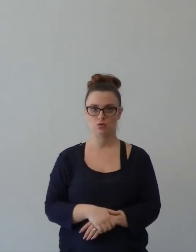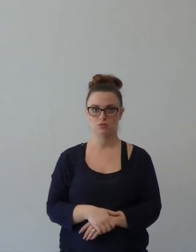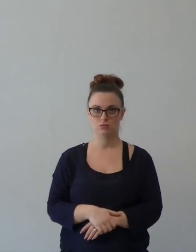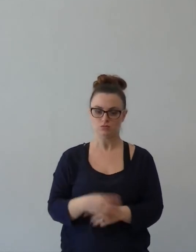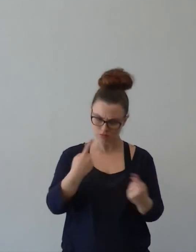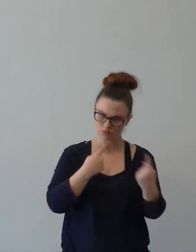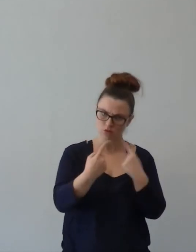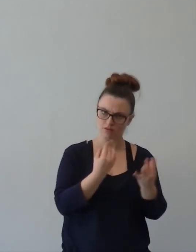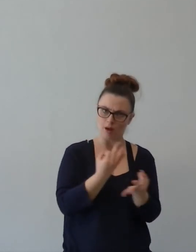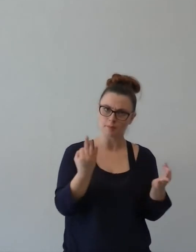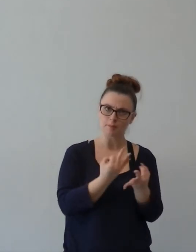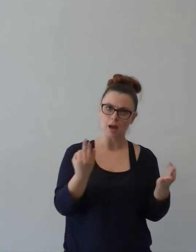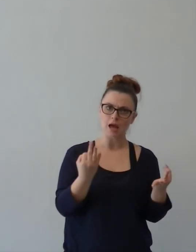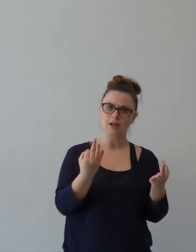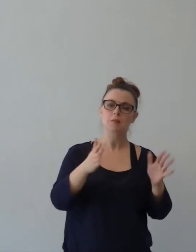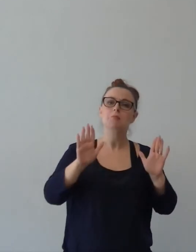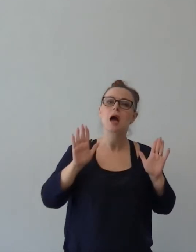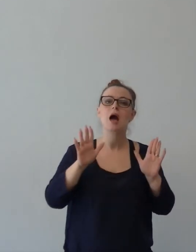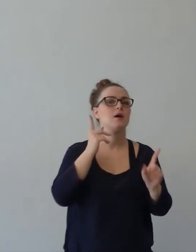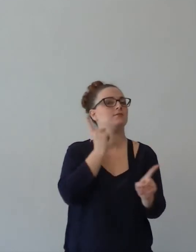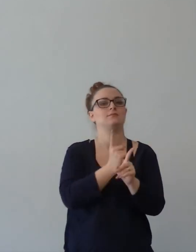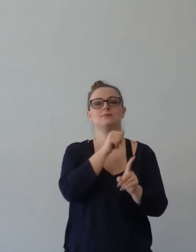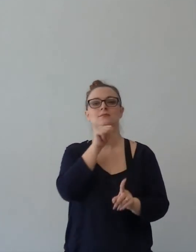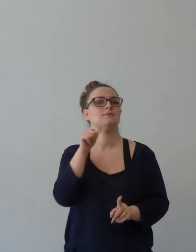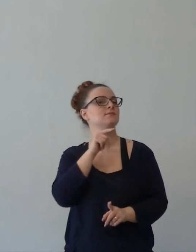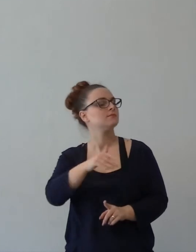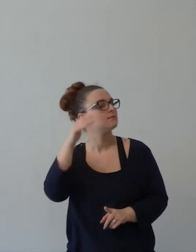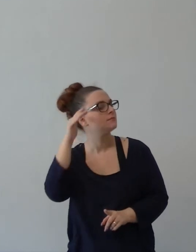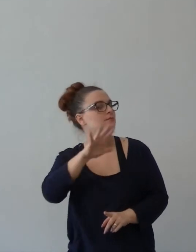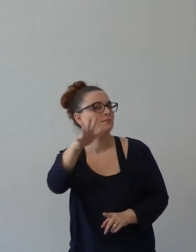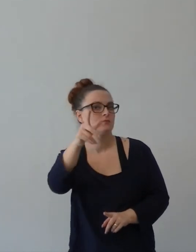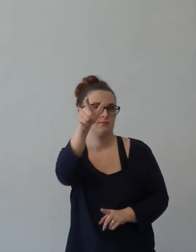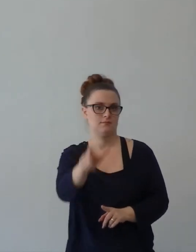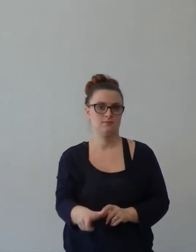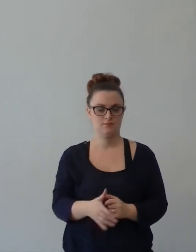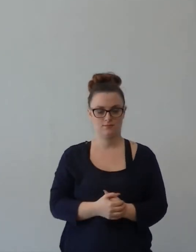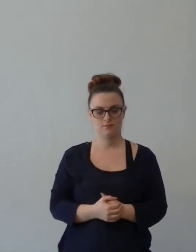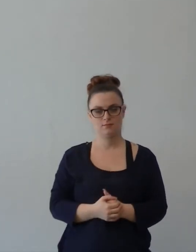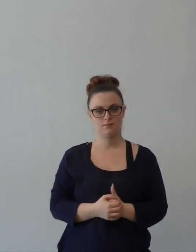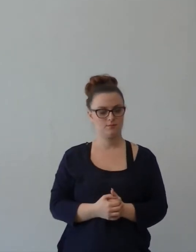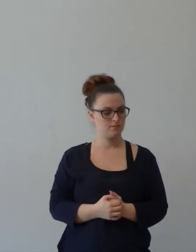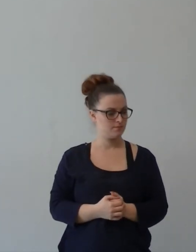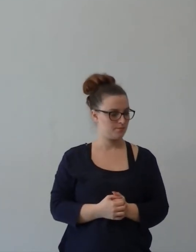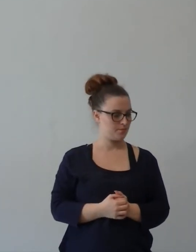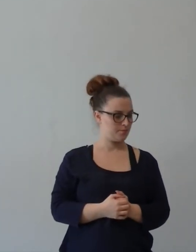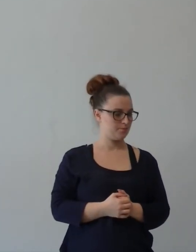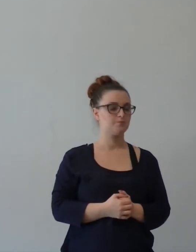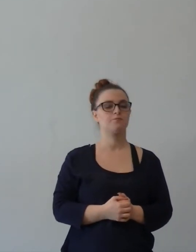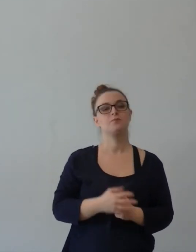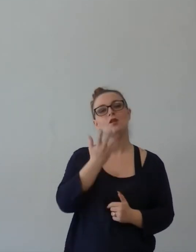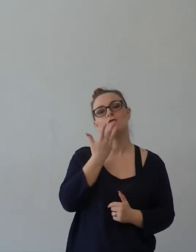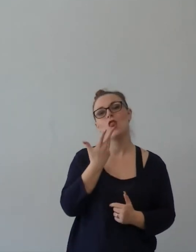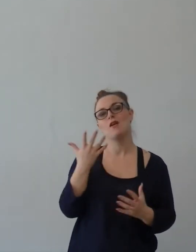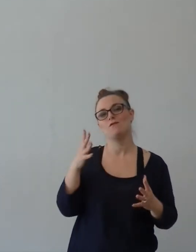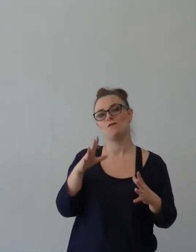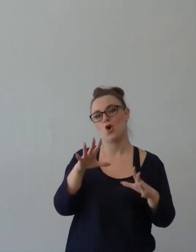In conclusione, eravamo